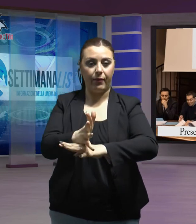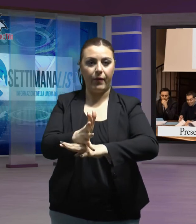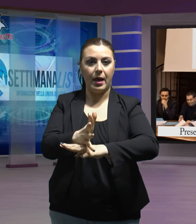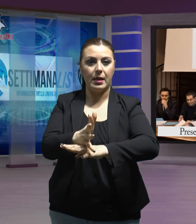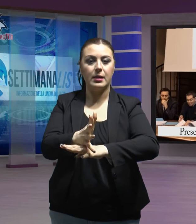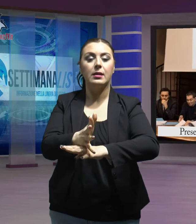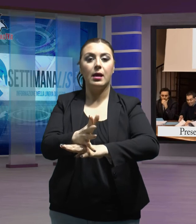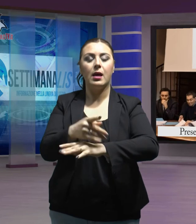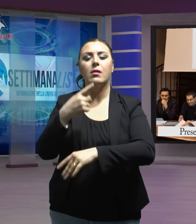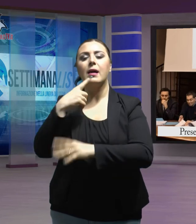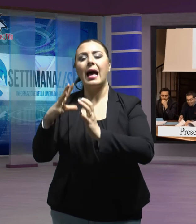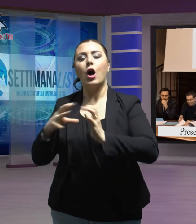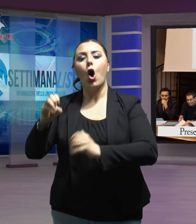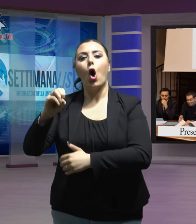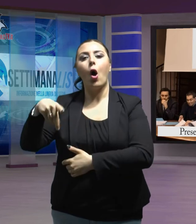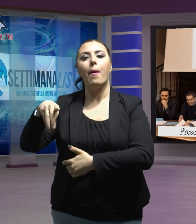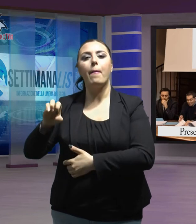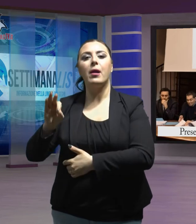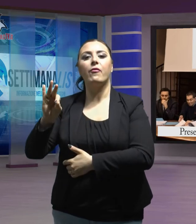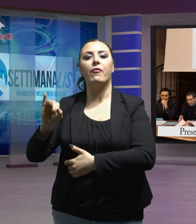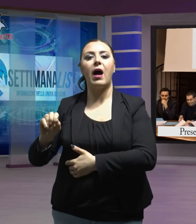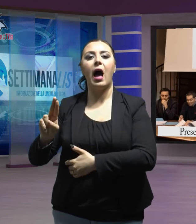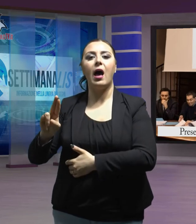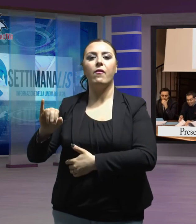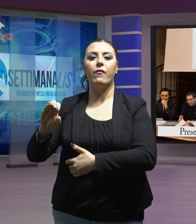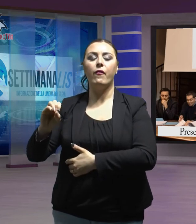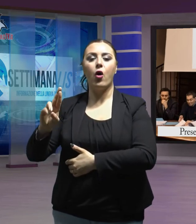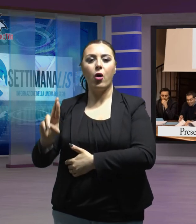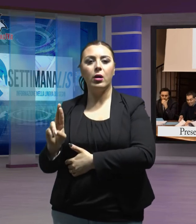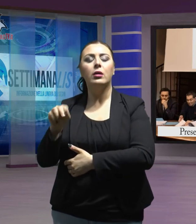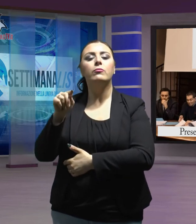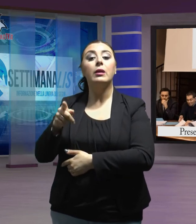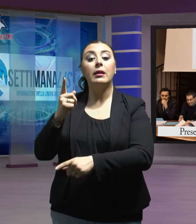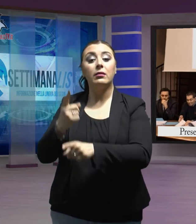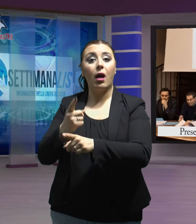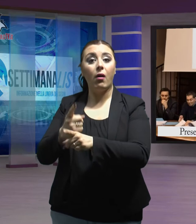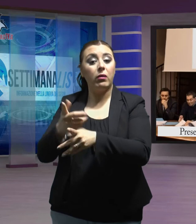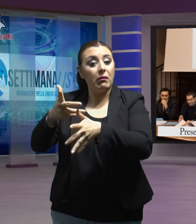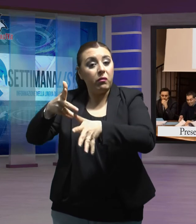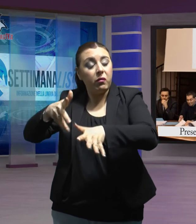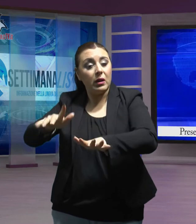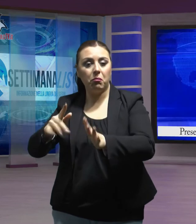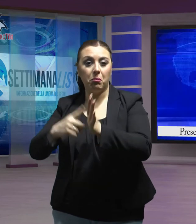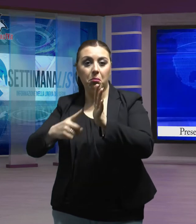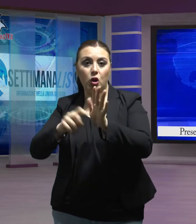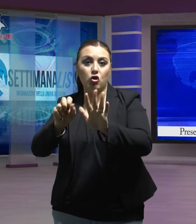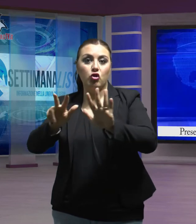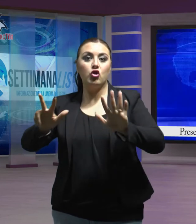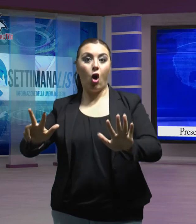Open Fibre dovranno essere terminati entro 18 mesi e prevedono l